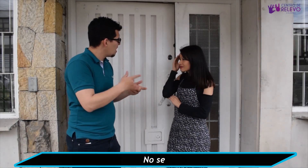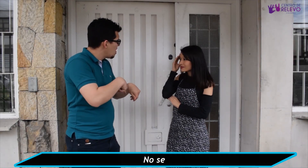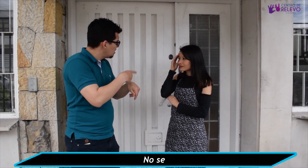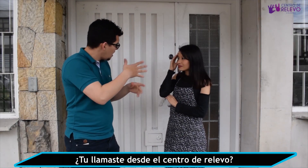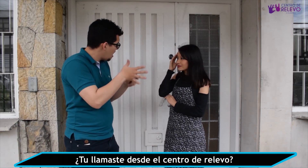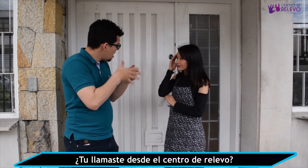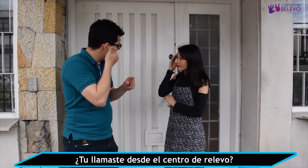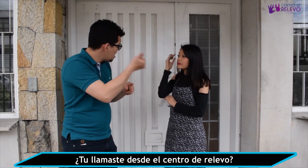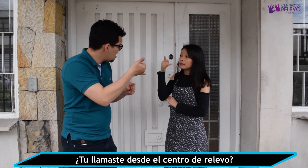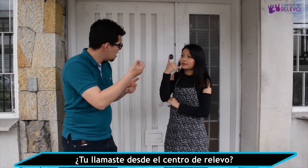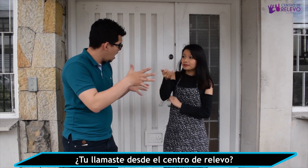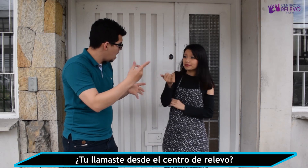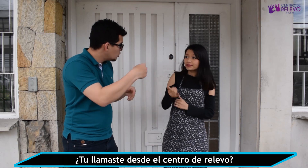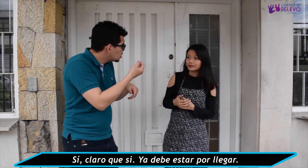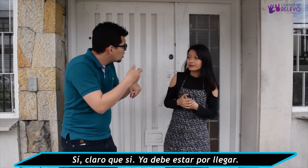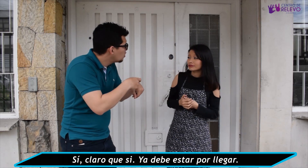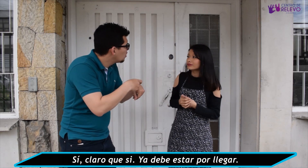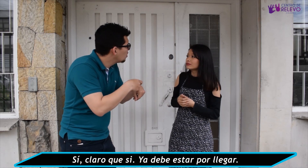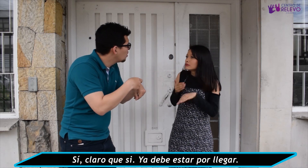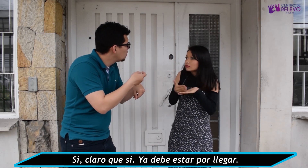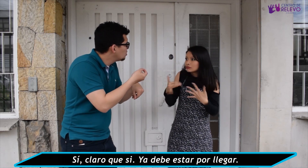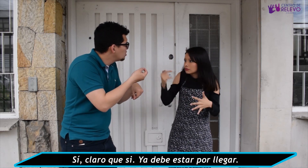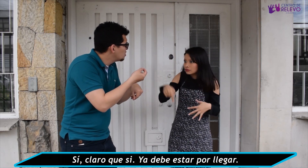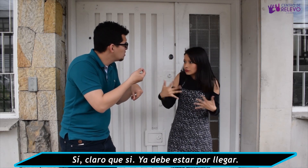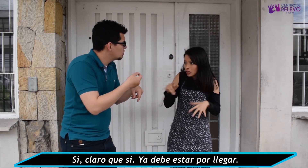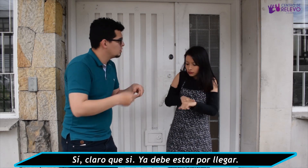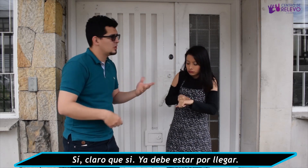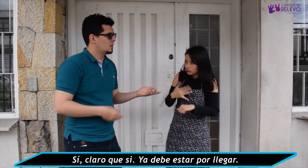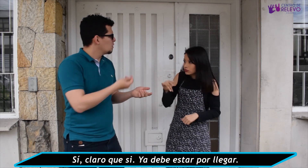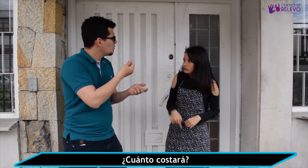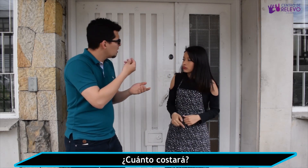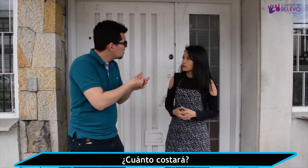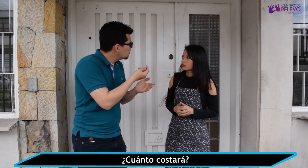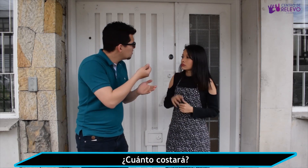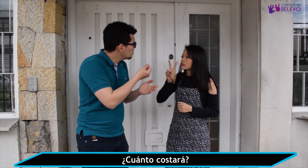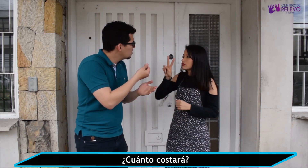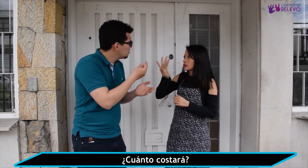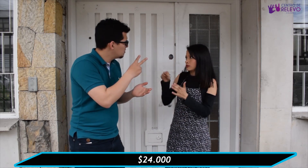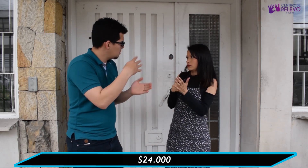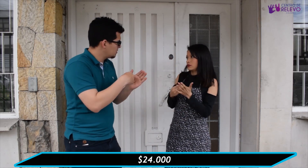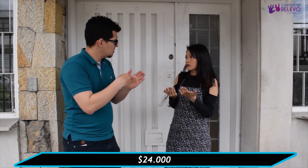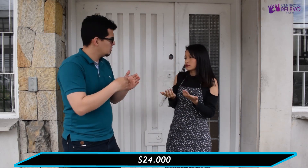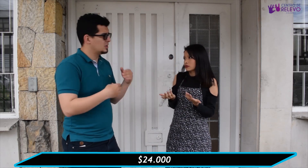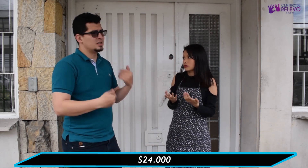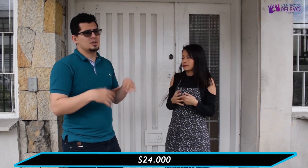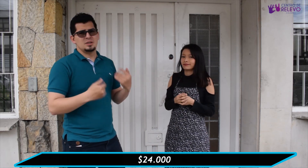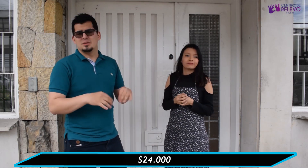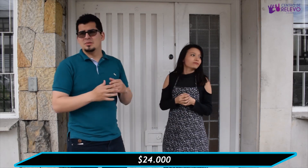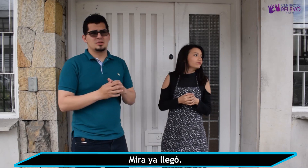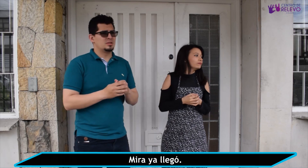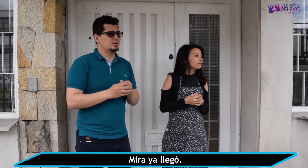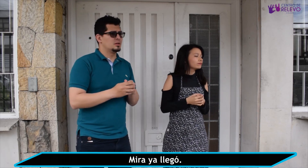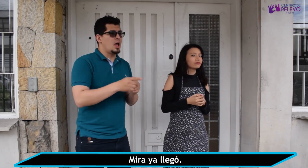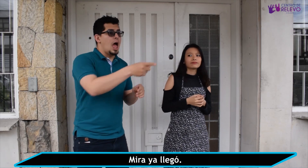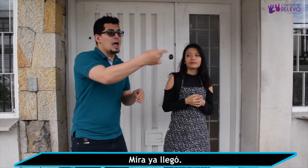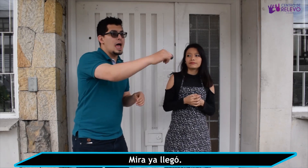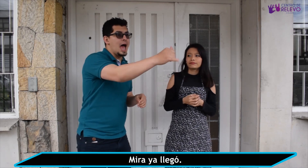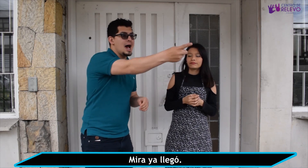¿Tú llamaste desde el centro de relevo? Sí, claro que sí. Ya debe estar por llegar. ¿Cuánto costará? 24 mil. Mira, ya llegó.